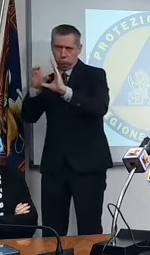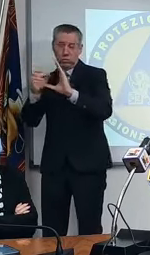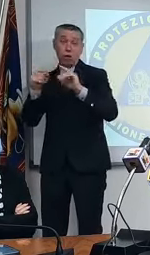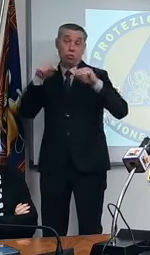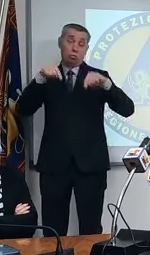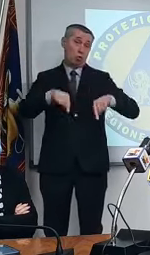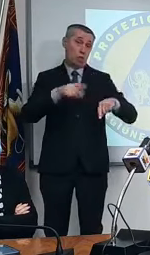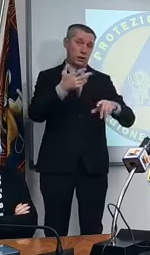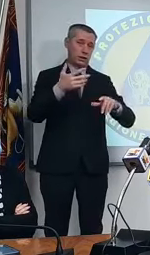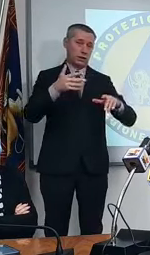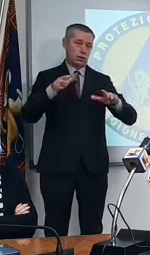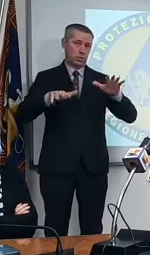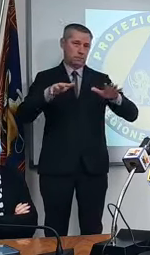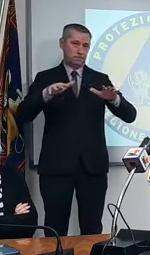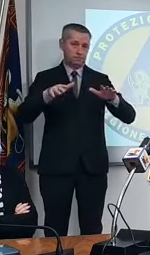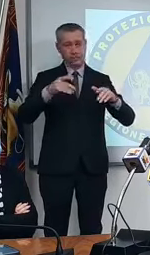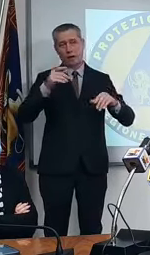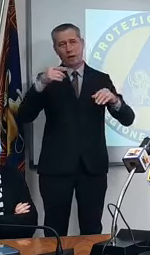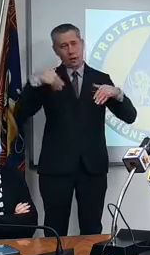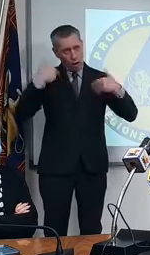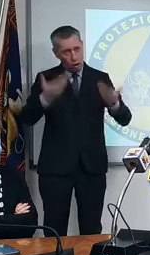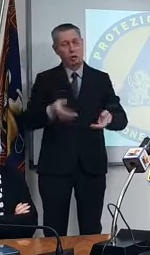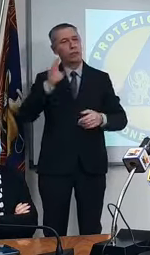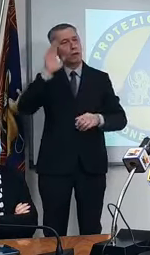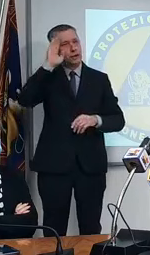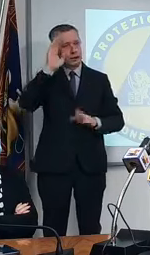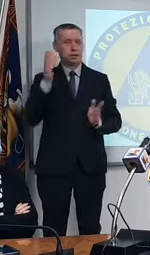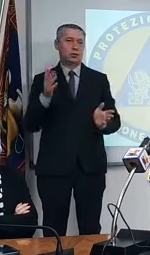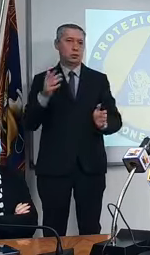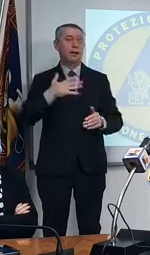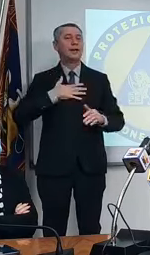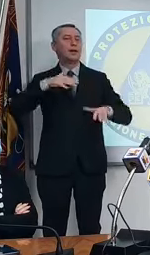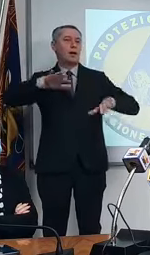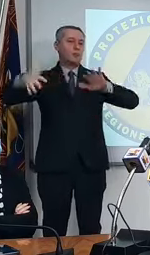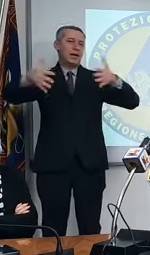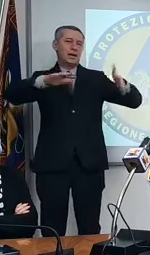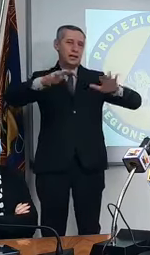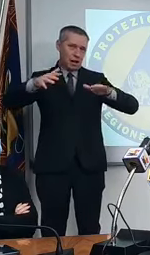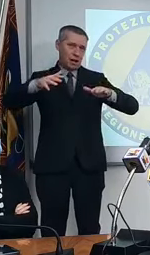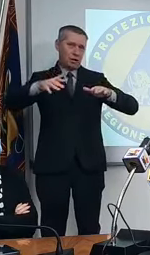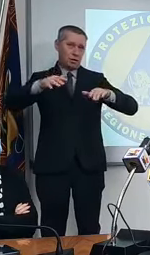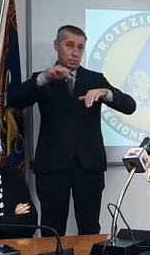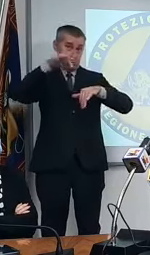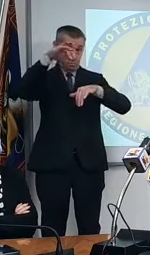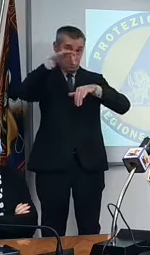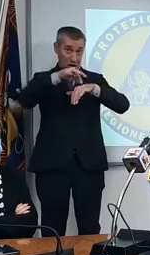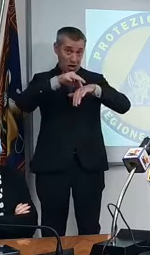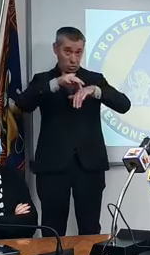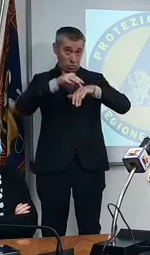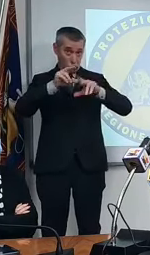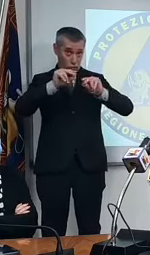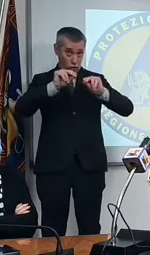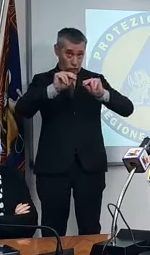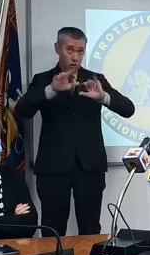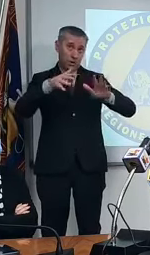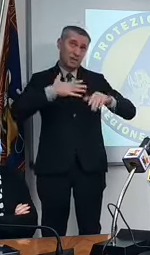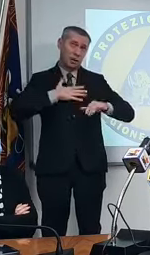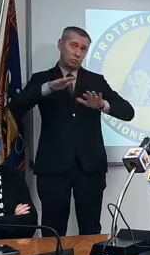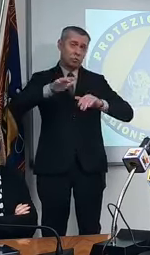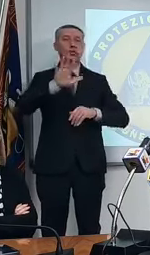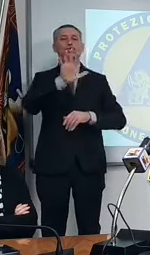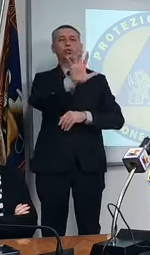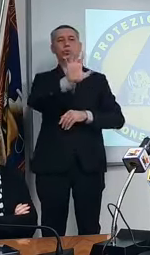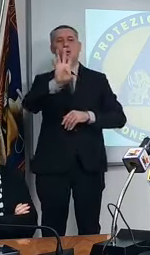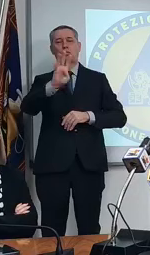attenzione estrema. Sappiamo che l'età media del contagiato è 54 anni, questo ci dice